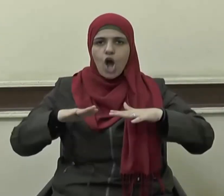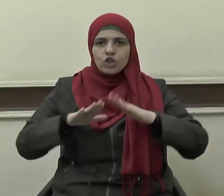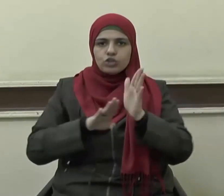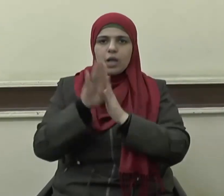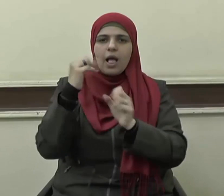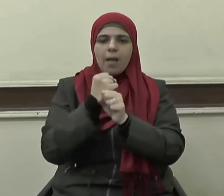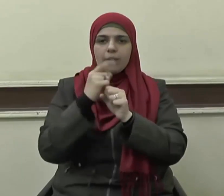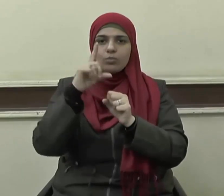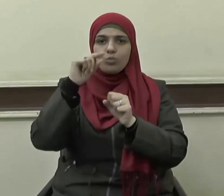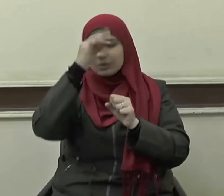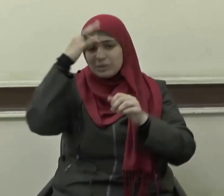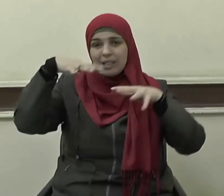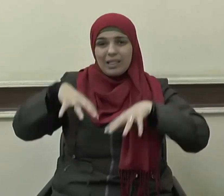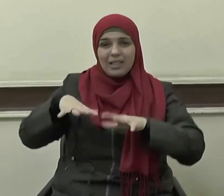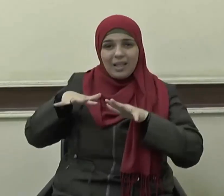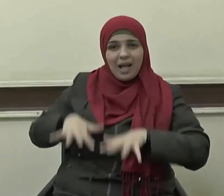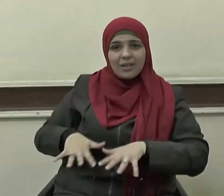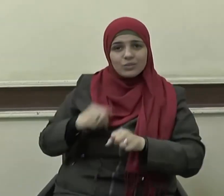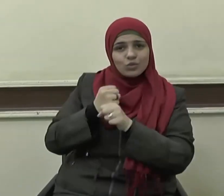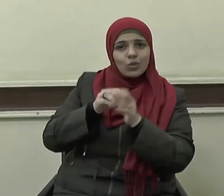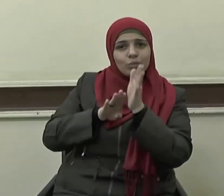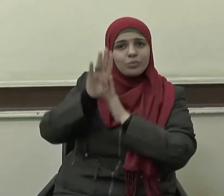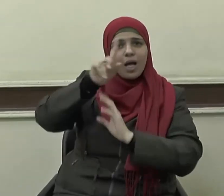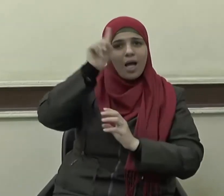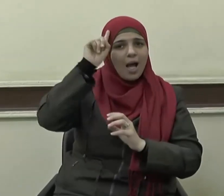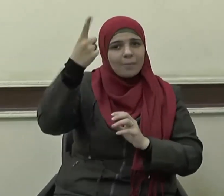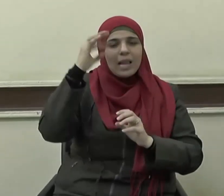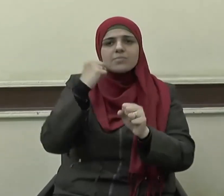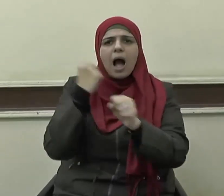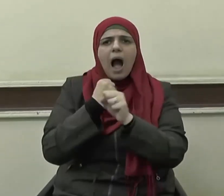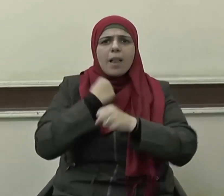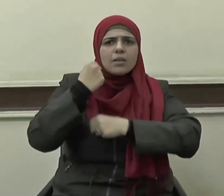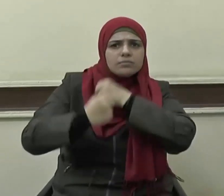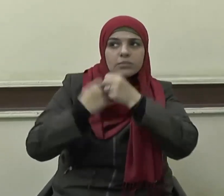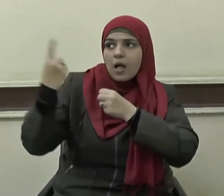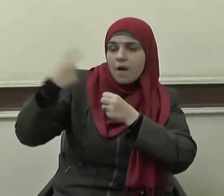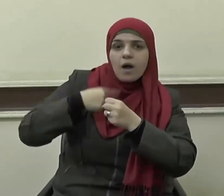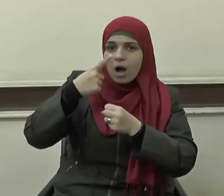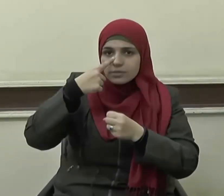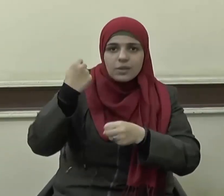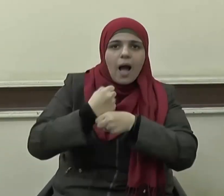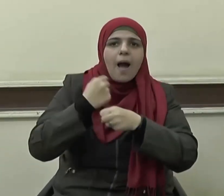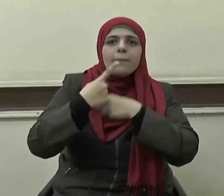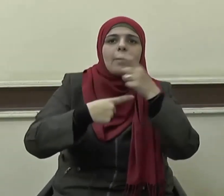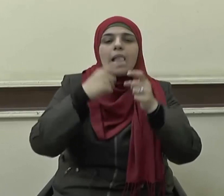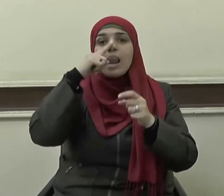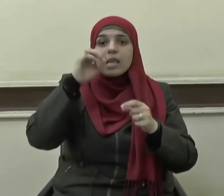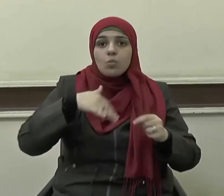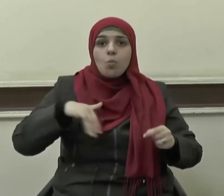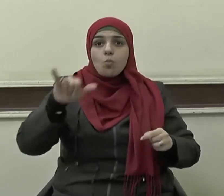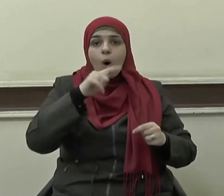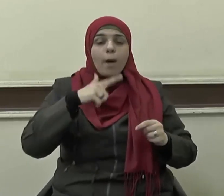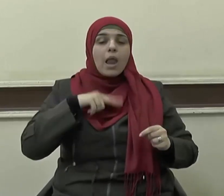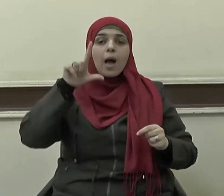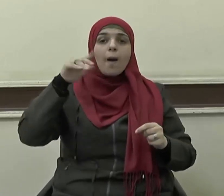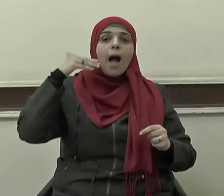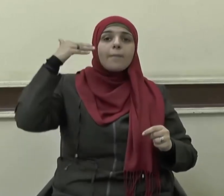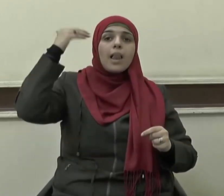أعمالهم وفي تنفيذ المهام المسندة إليهم فلكي نحقق طموحاتنا ونصل